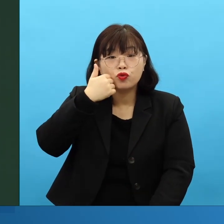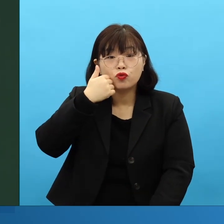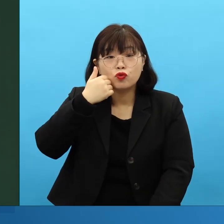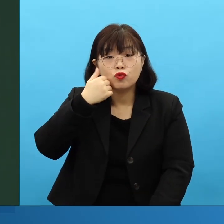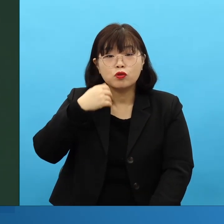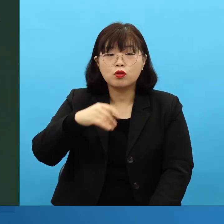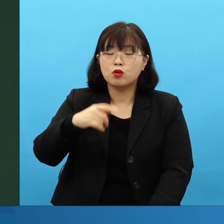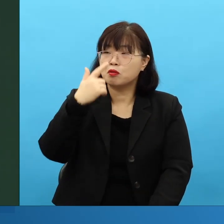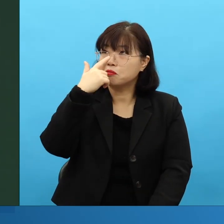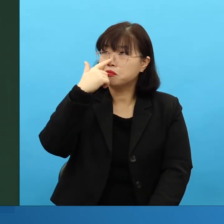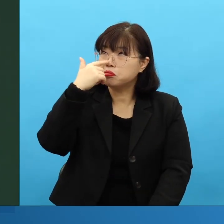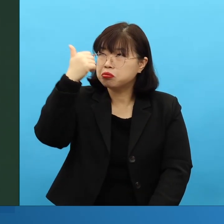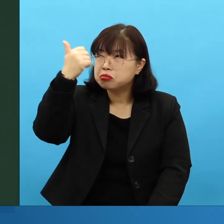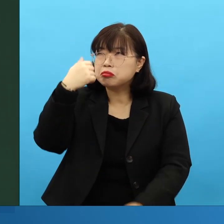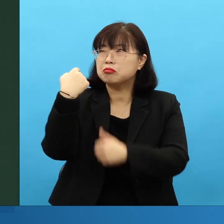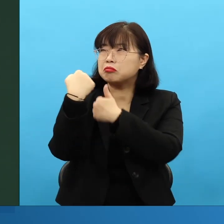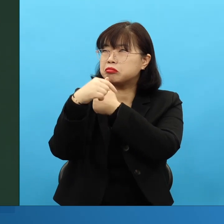숨은 어머니 역할이 컸겠죠.